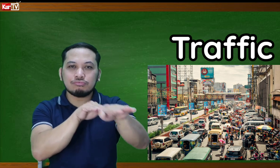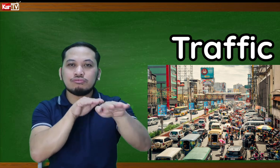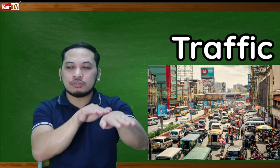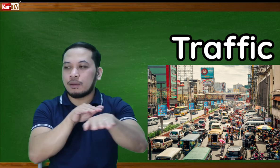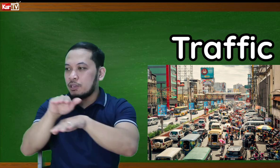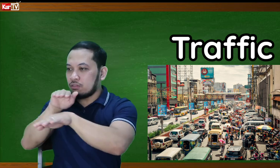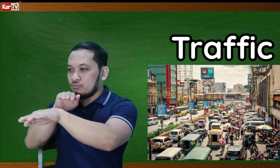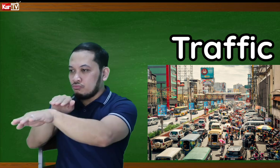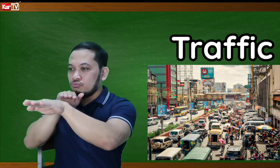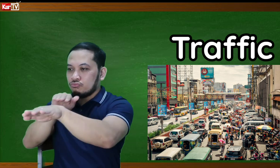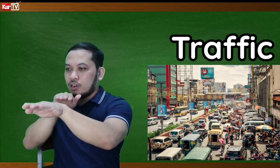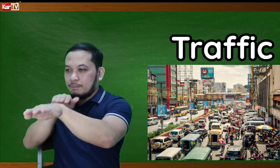traffic. Traffic.